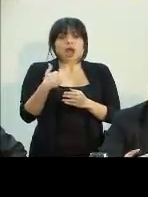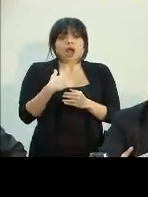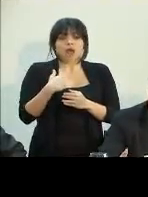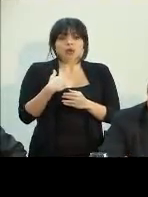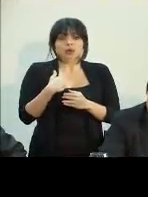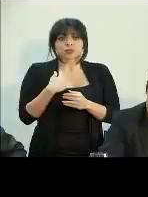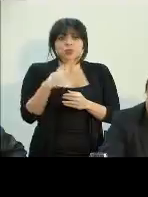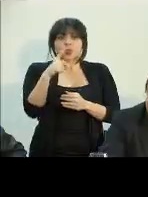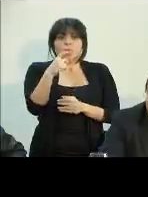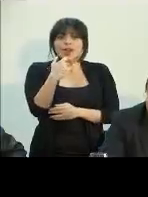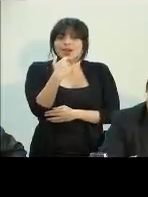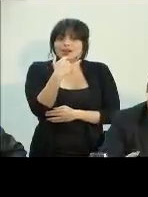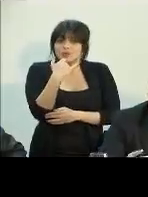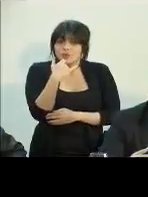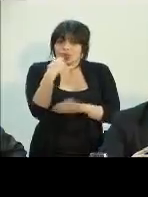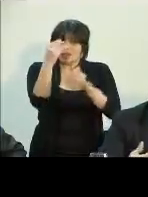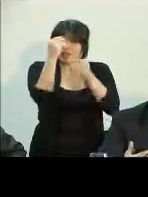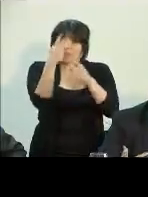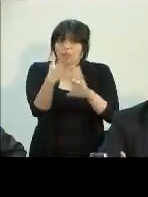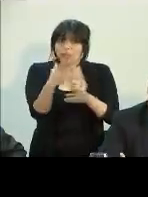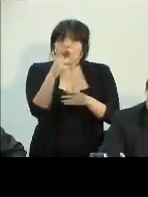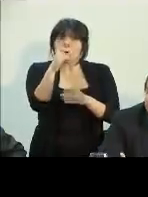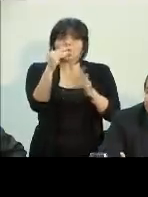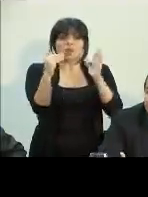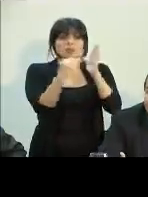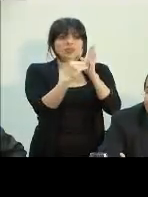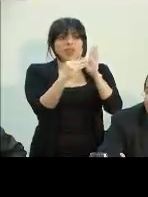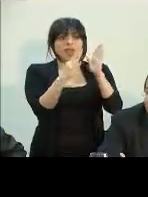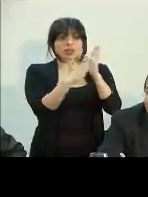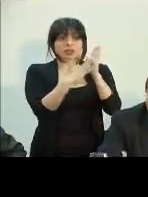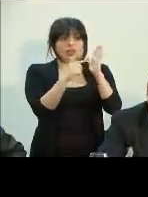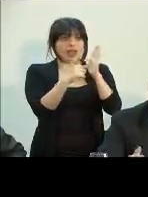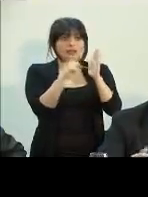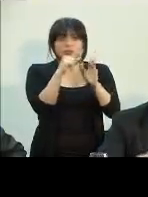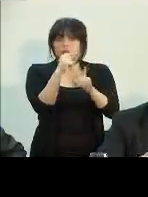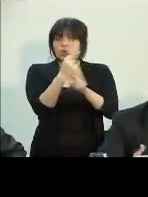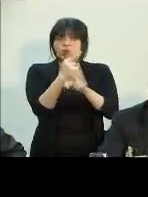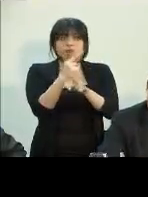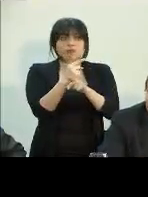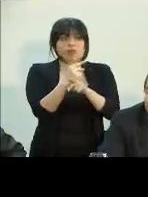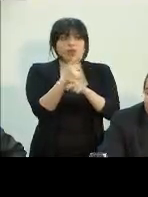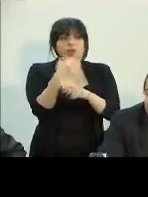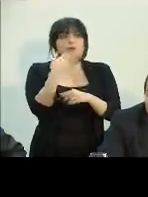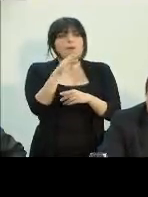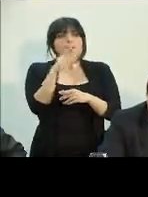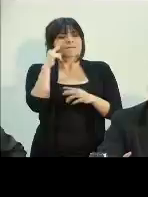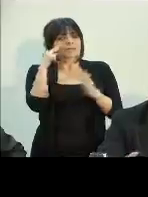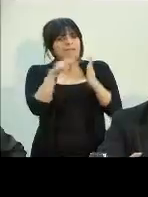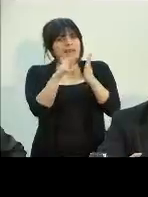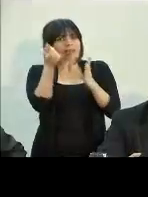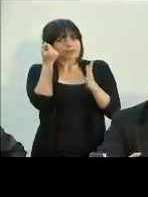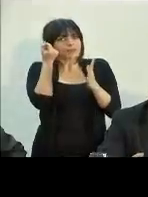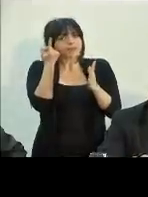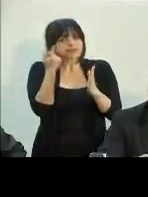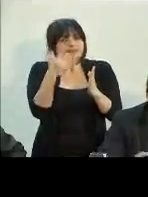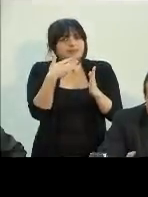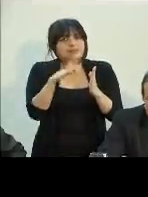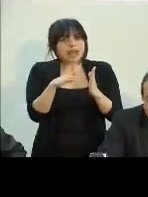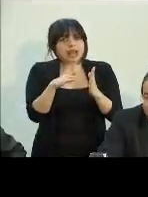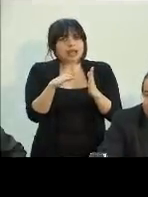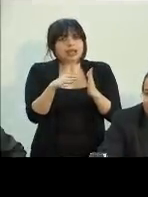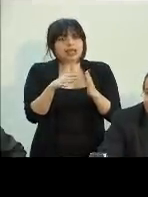error en una información, o hay un dato que no es el correcto, o hay una mala interpretación, es